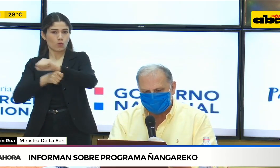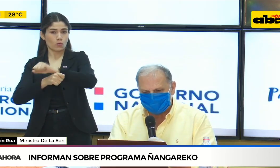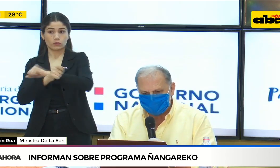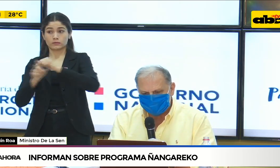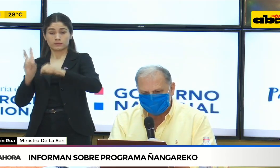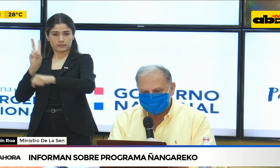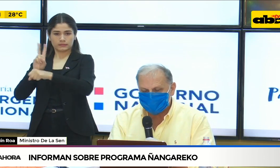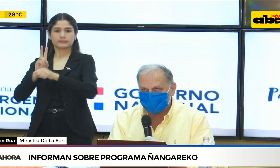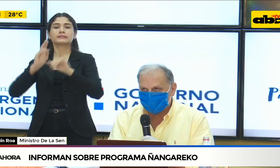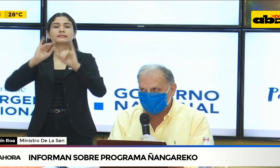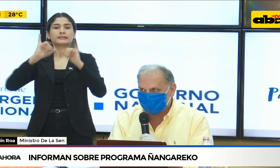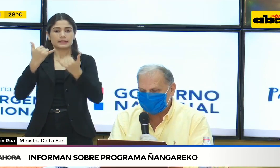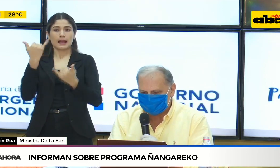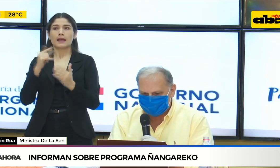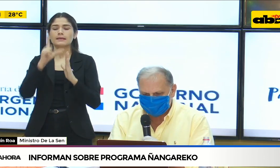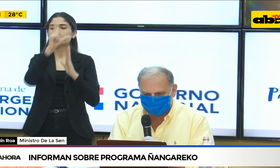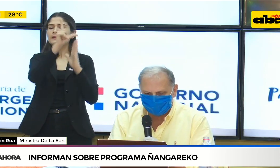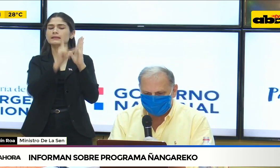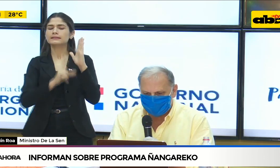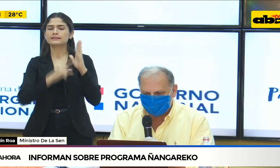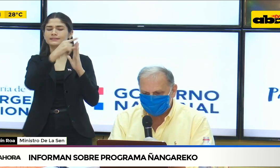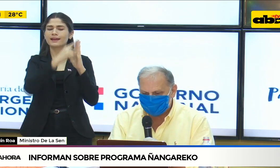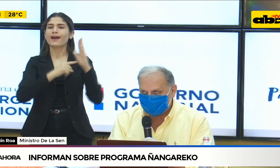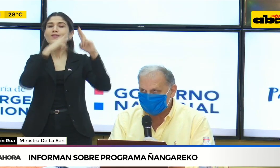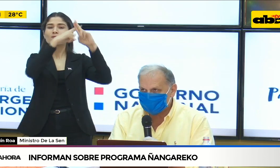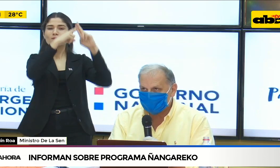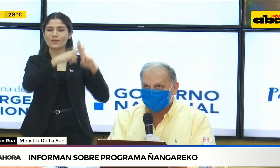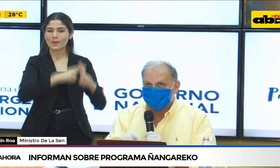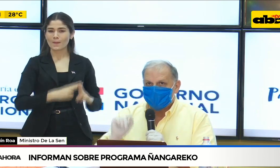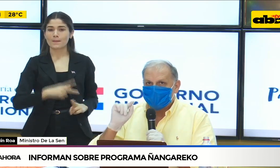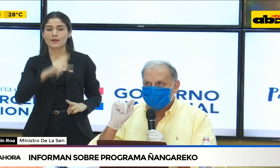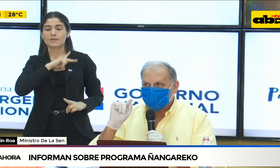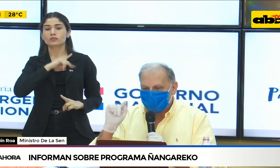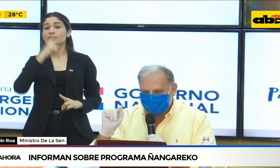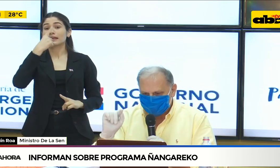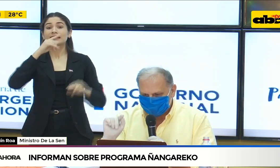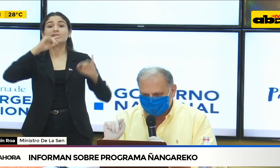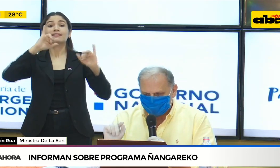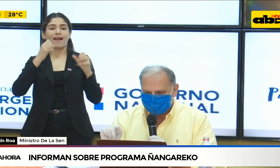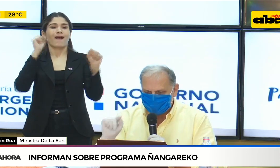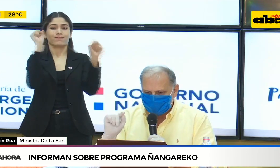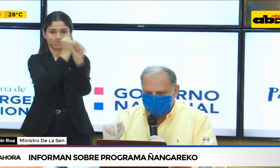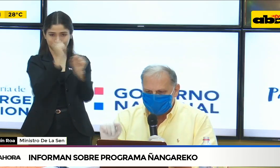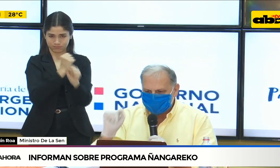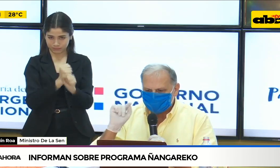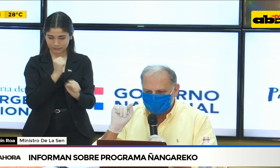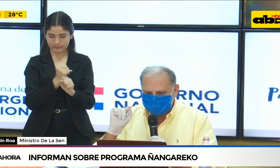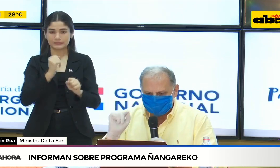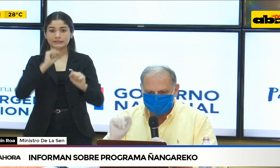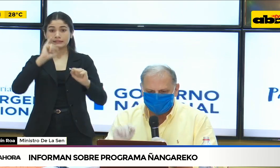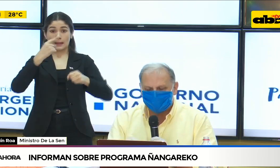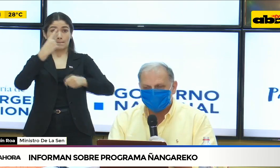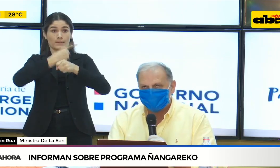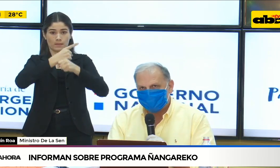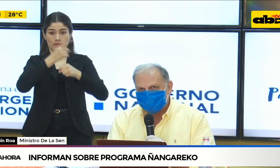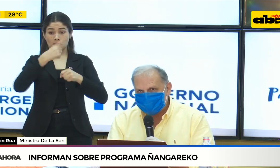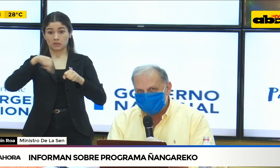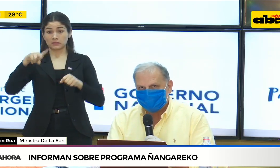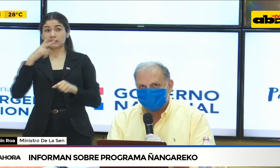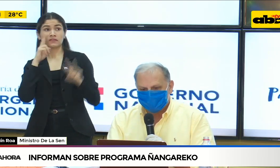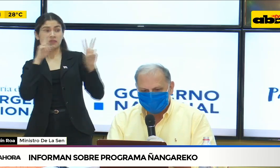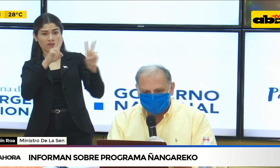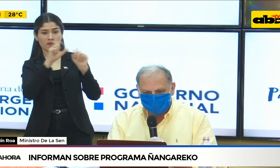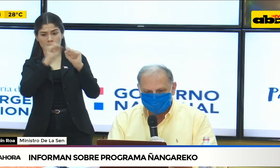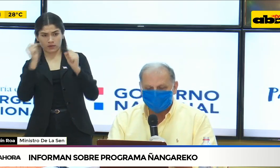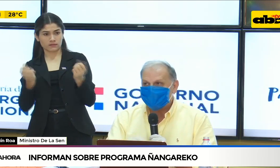27.793 beneficiarios, la cual se irá actualizando en la medida